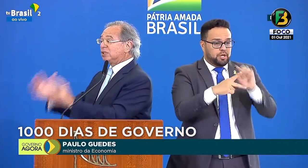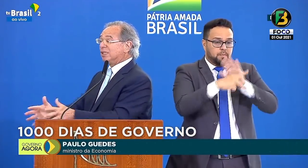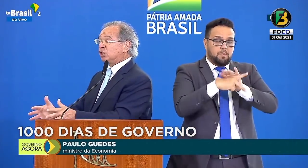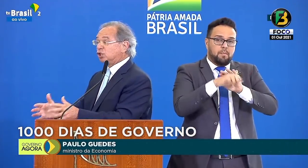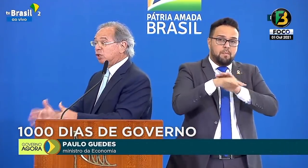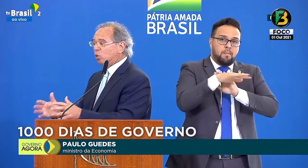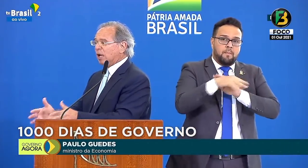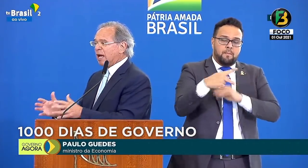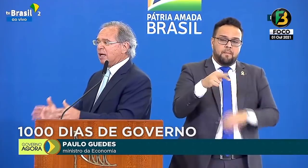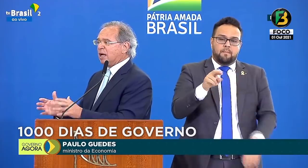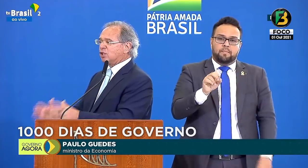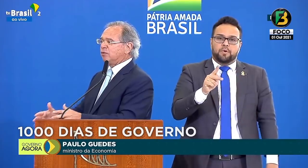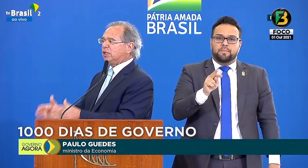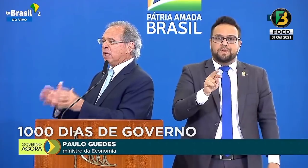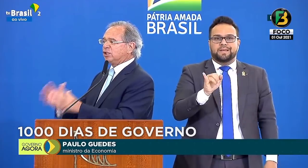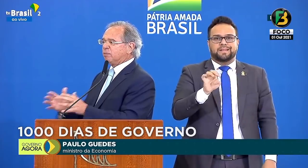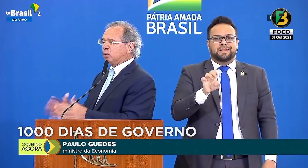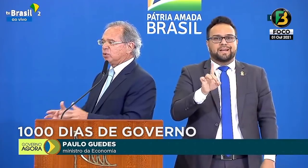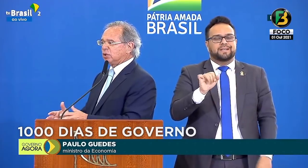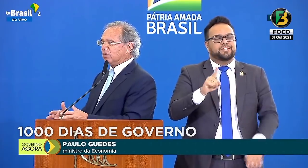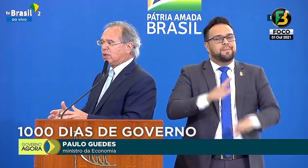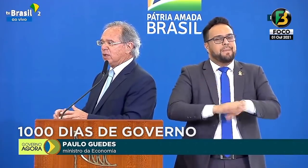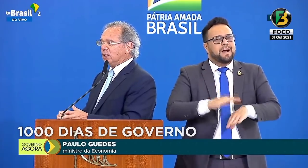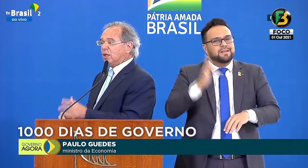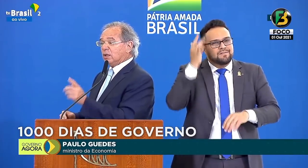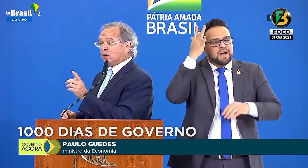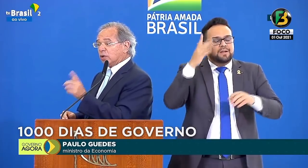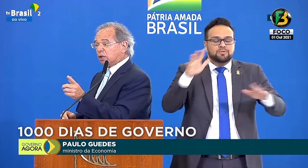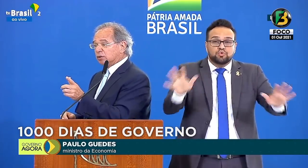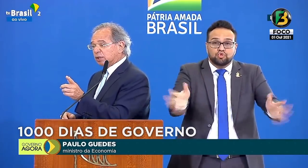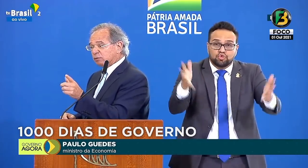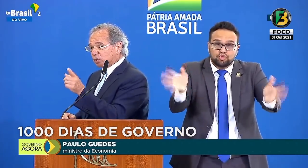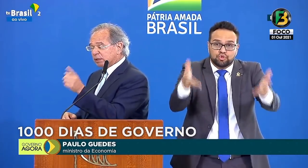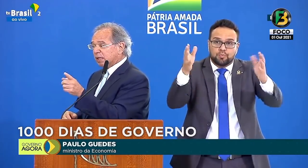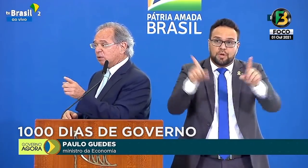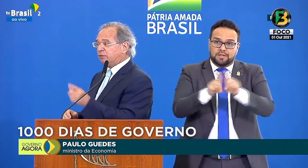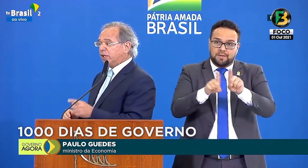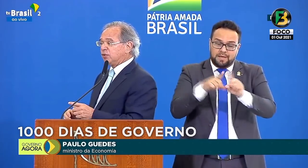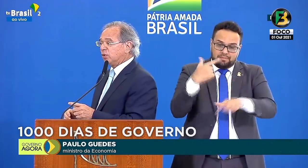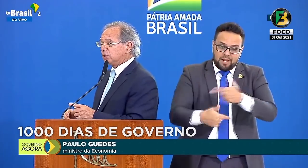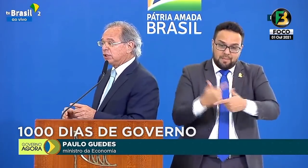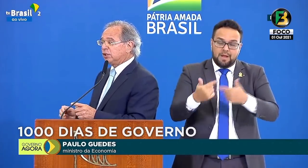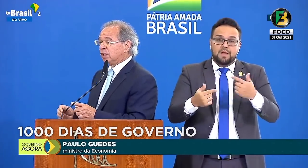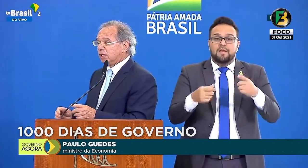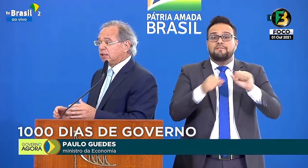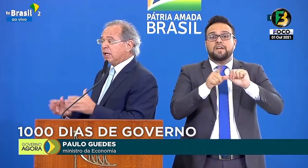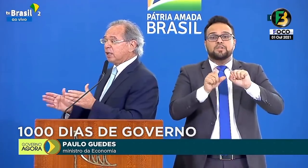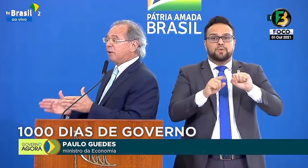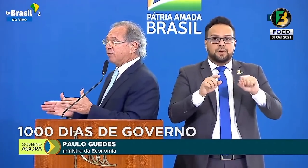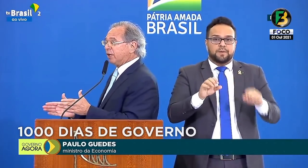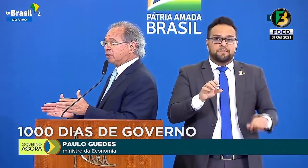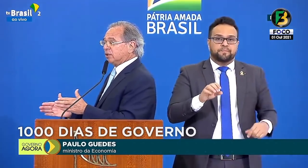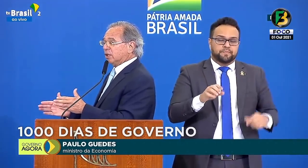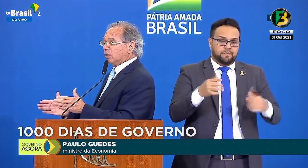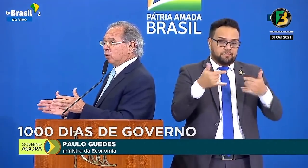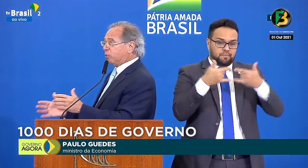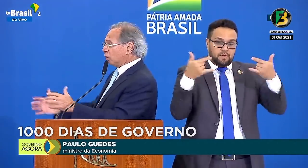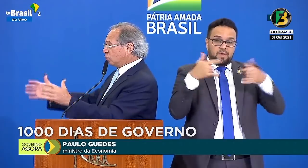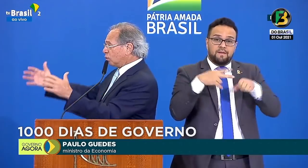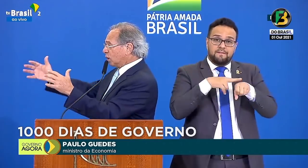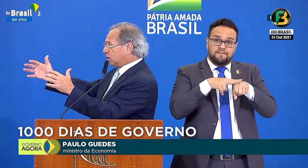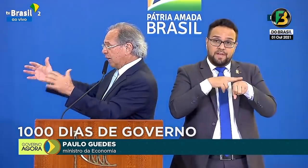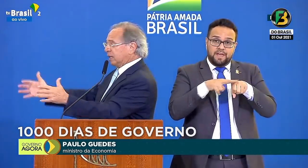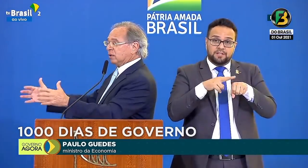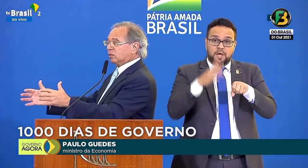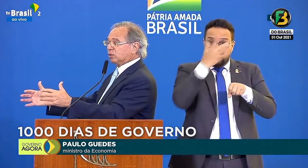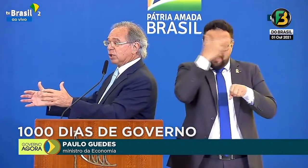fácil você estimular a atividade e a produção. O que nós fizemos com a Cédula Verde foi o seguinte, daqui para frente, o